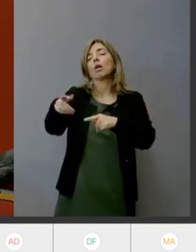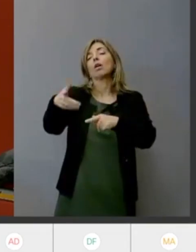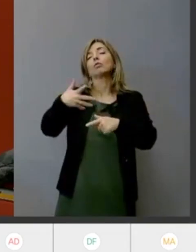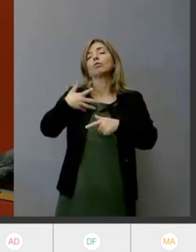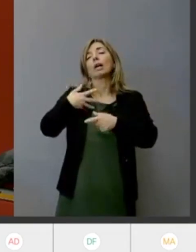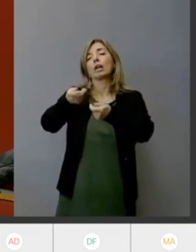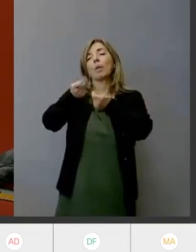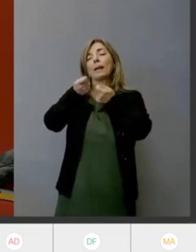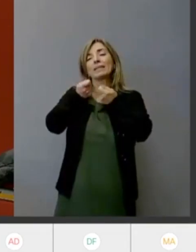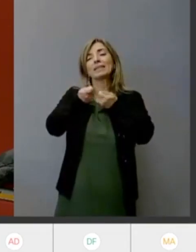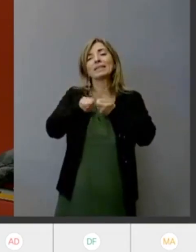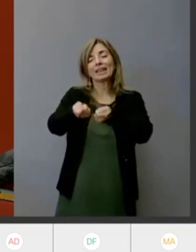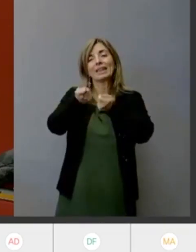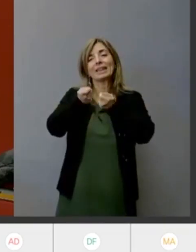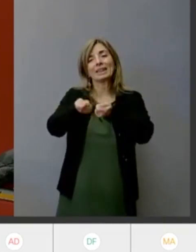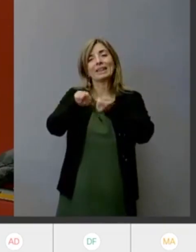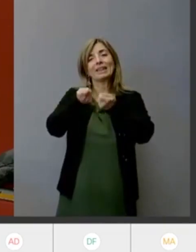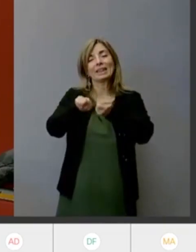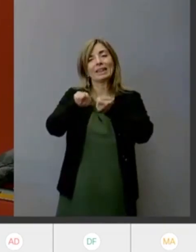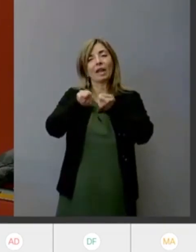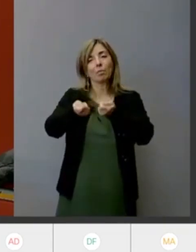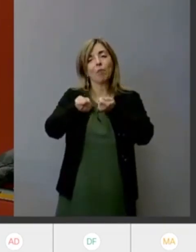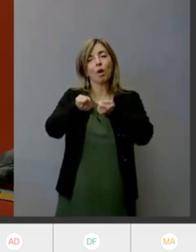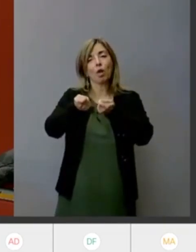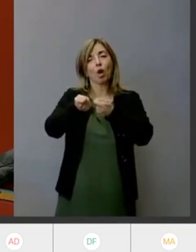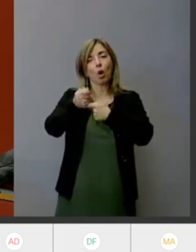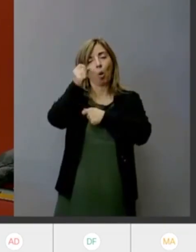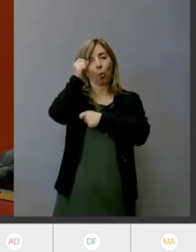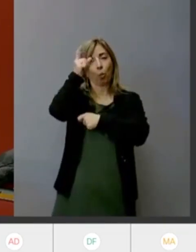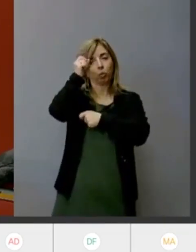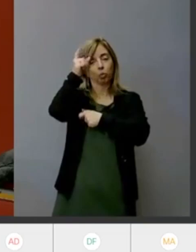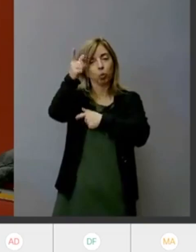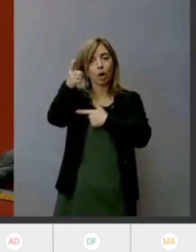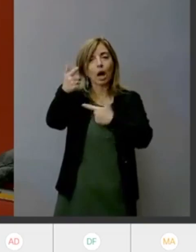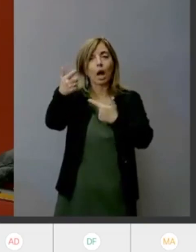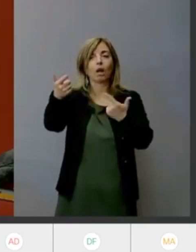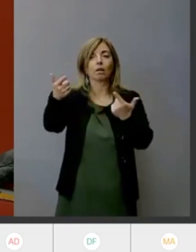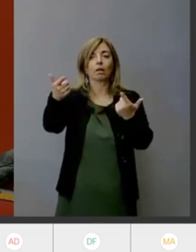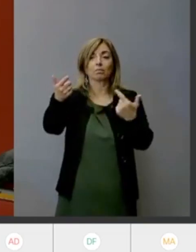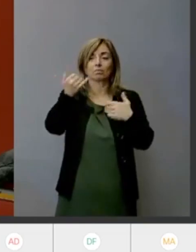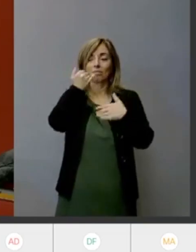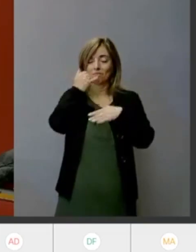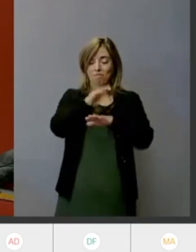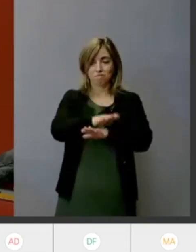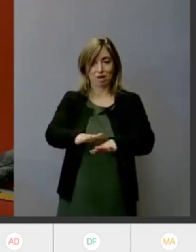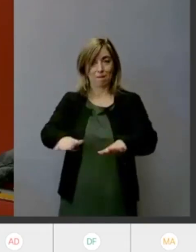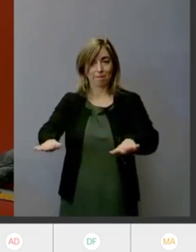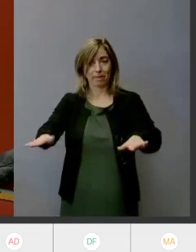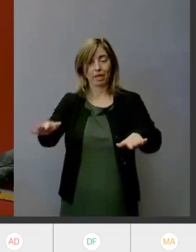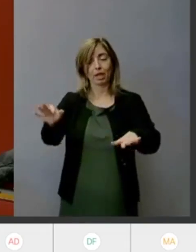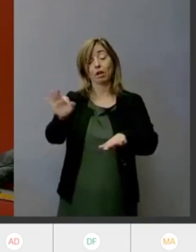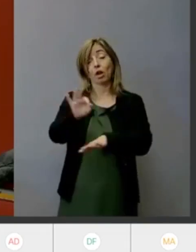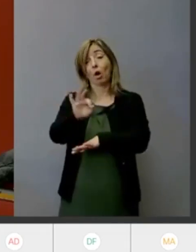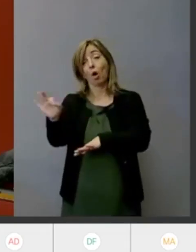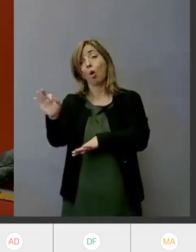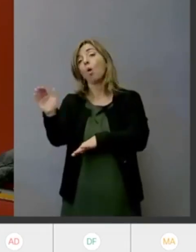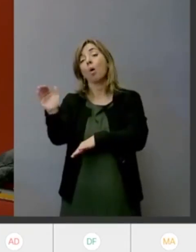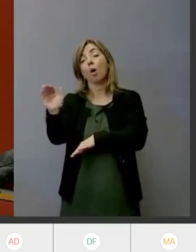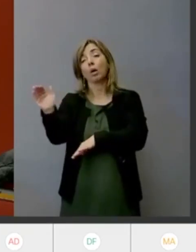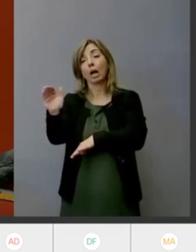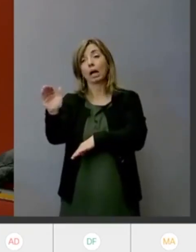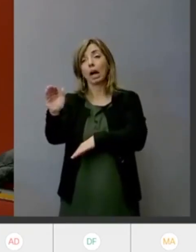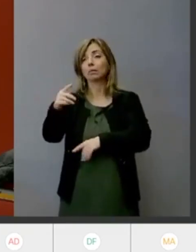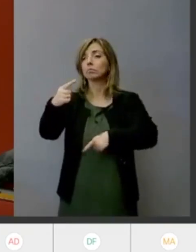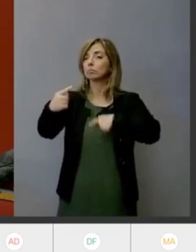visivo delle attività mentali e delle capacità intellettive soprattutto dei bambini e dei ragazzi che sono continuamente